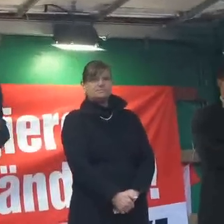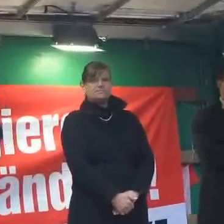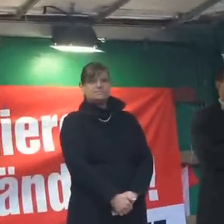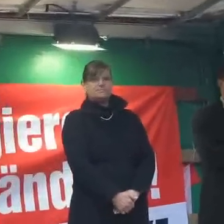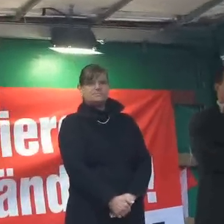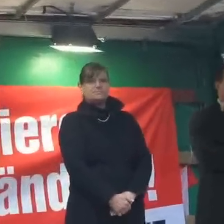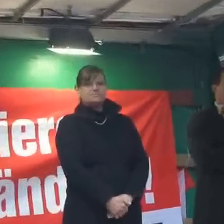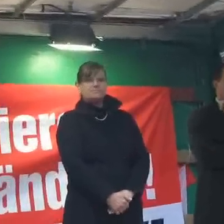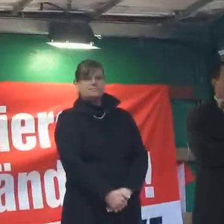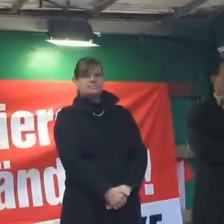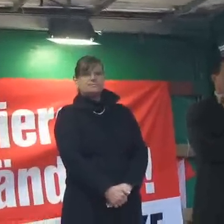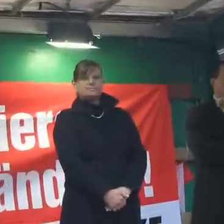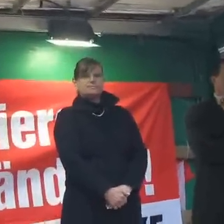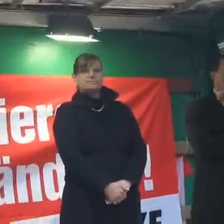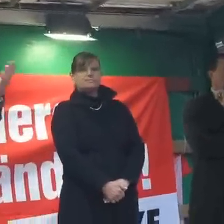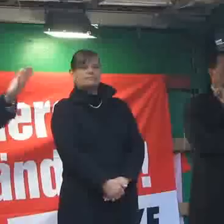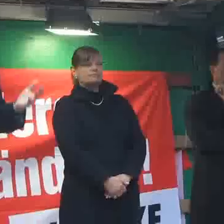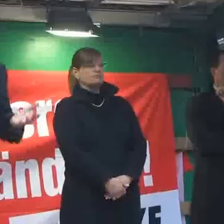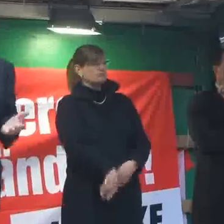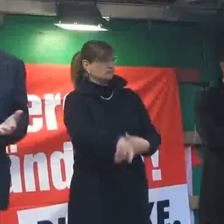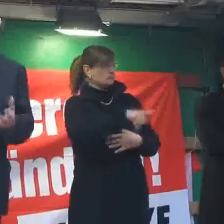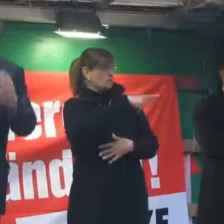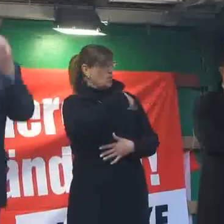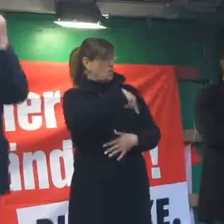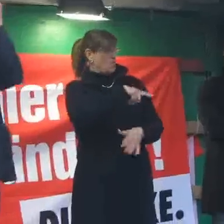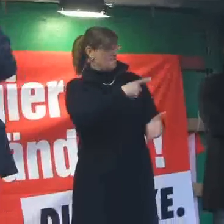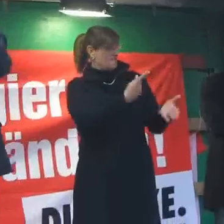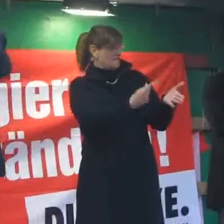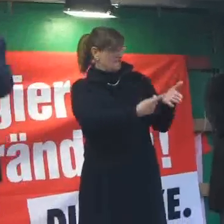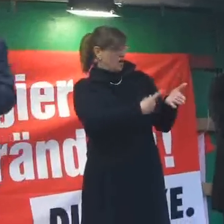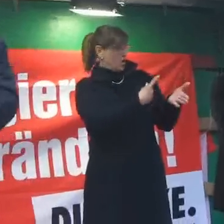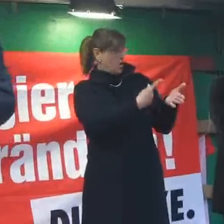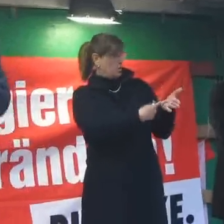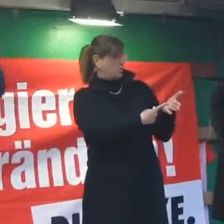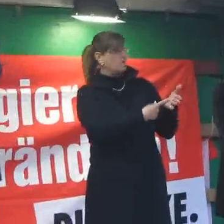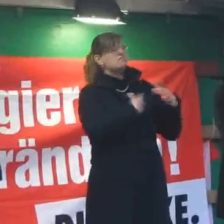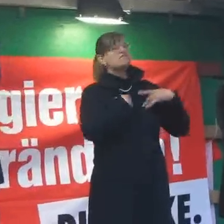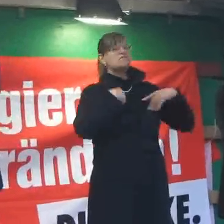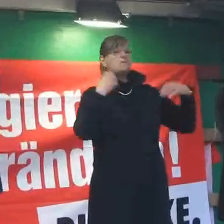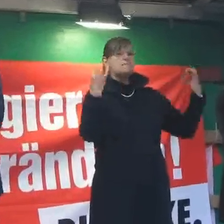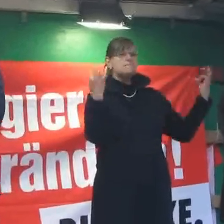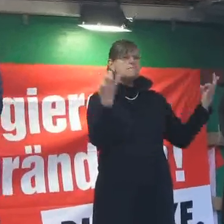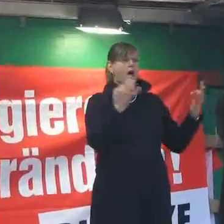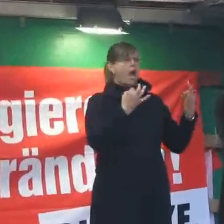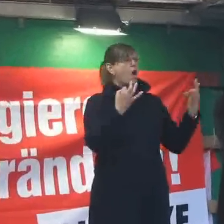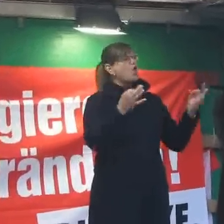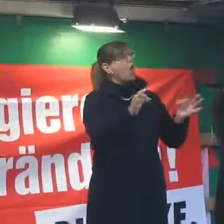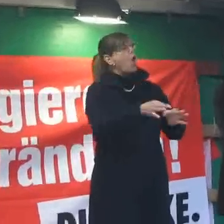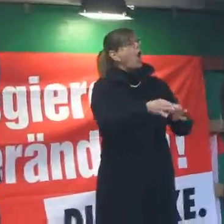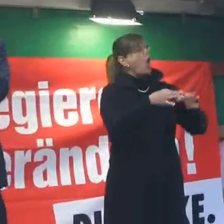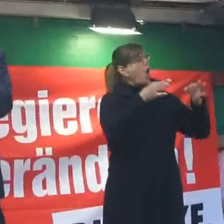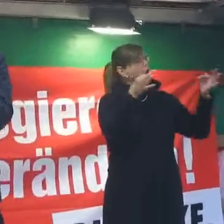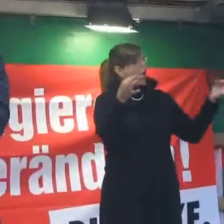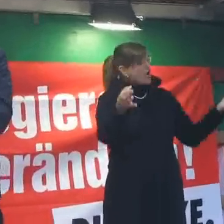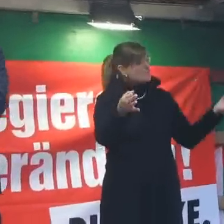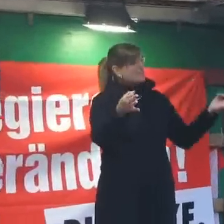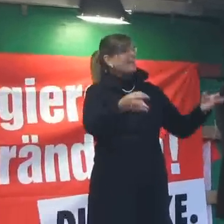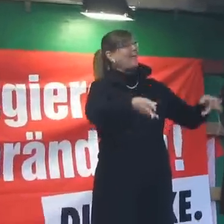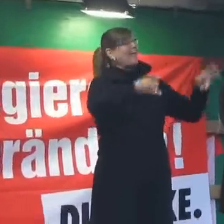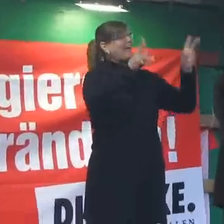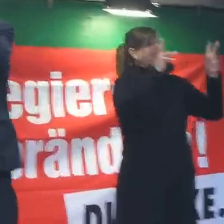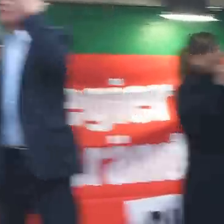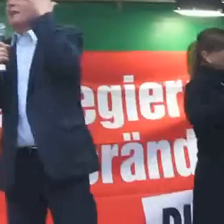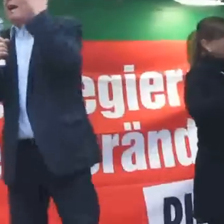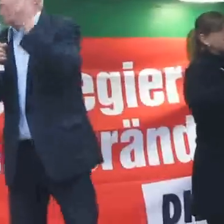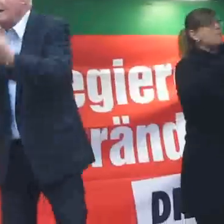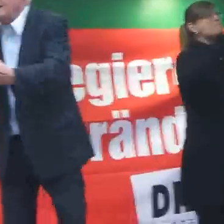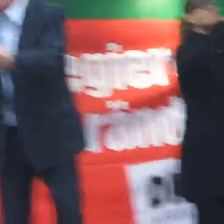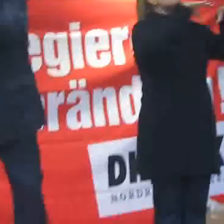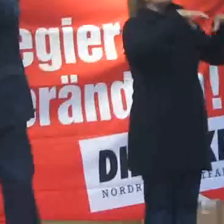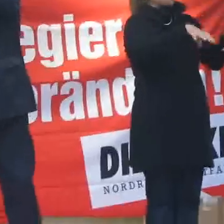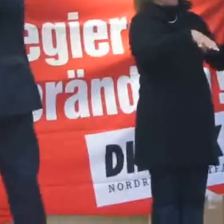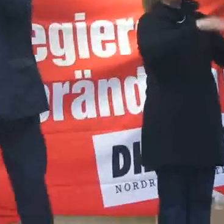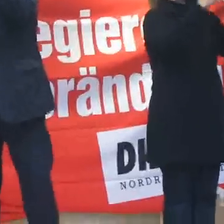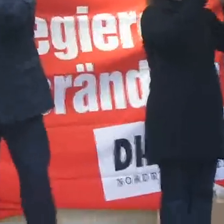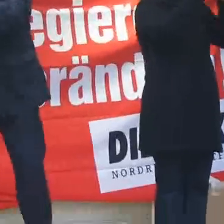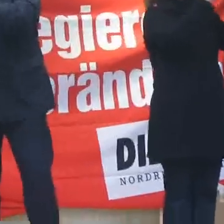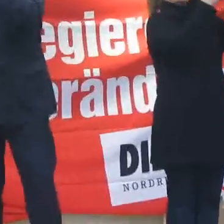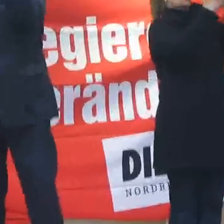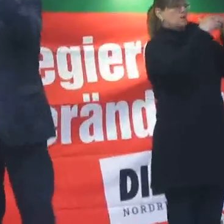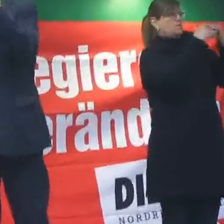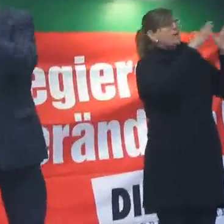Und unsere Forderungen sind ganz einfach. Wir brauchen ein öffentlich-rechtliches Bankensystem. Wir brauchen kleine